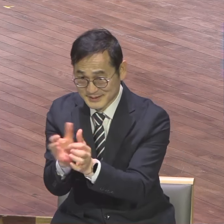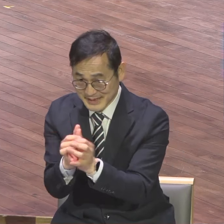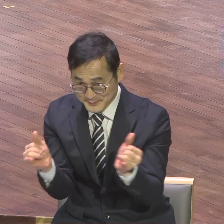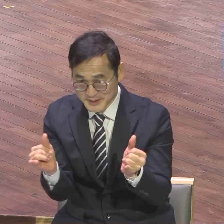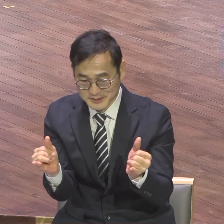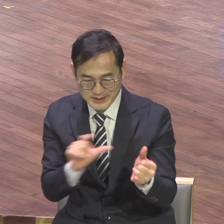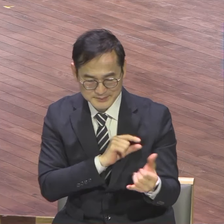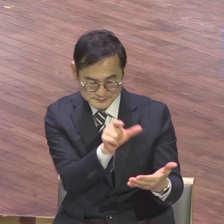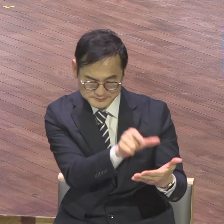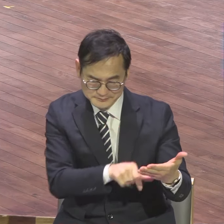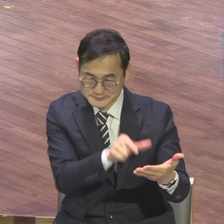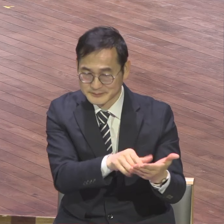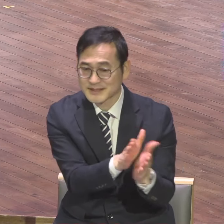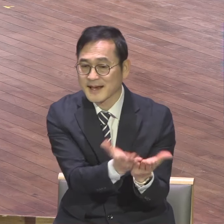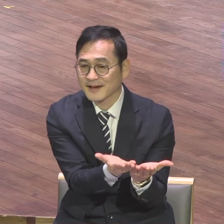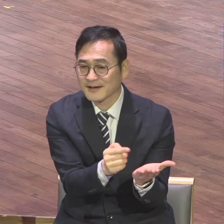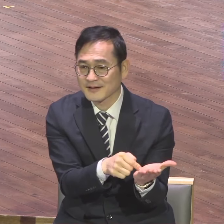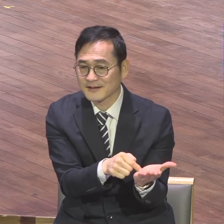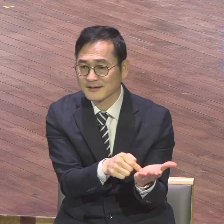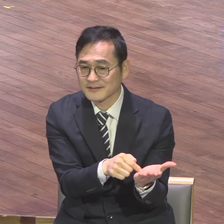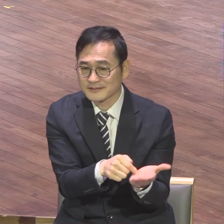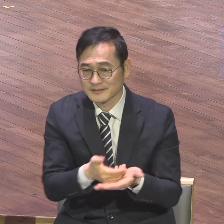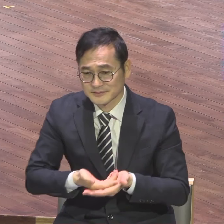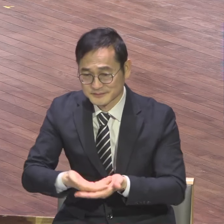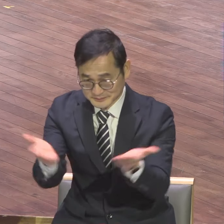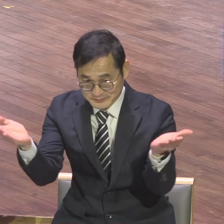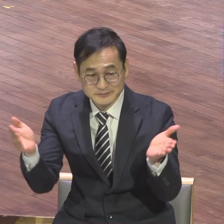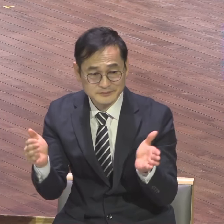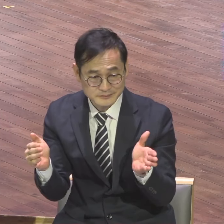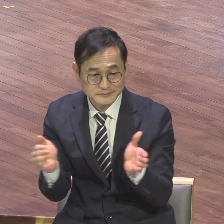여러분들에게 다 그렇게 나누어 드렸습니다.